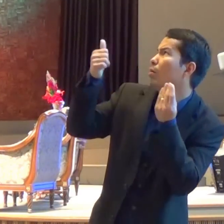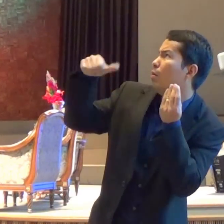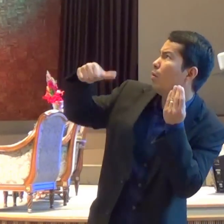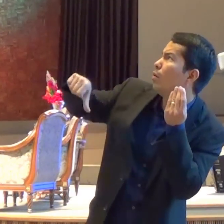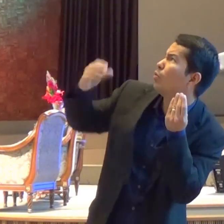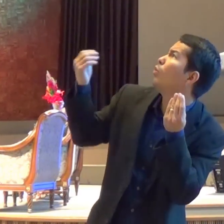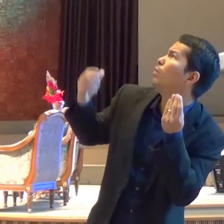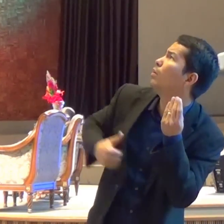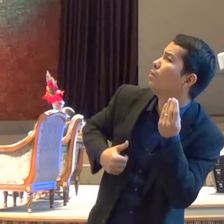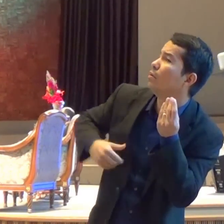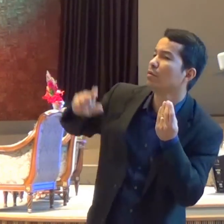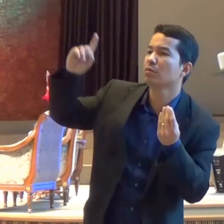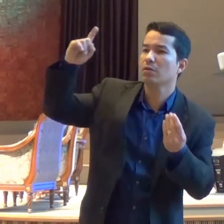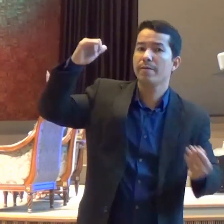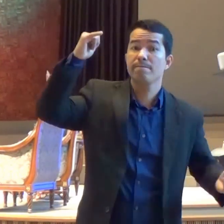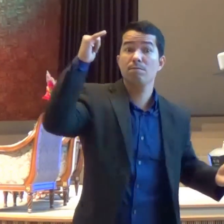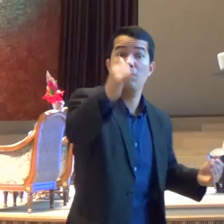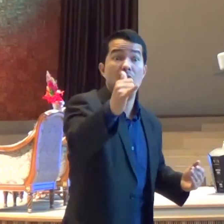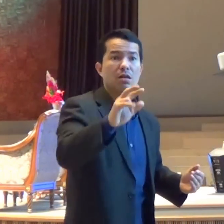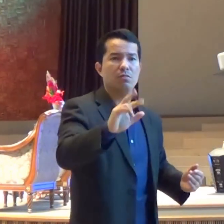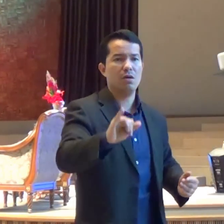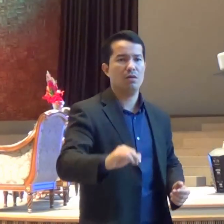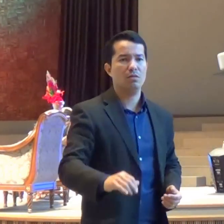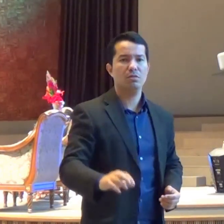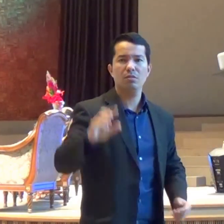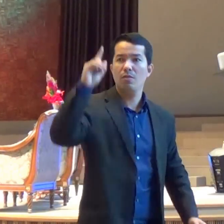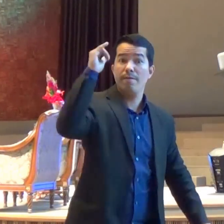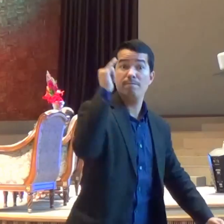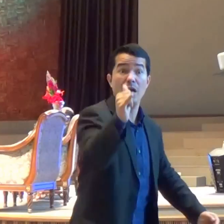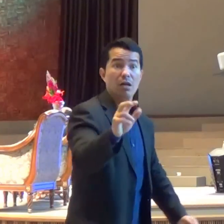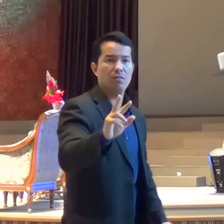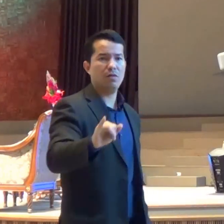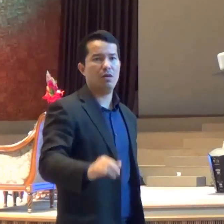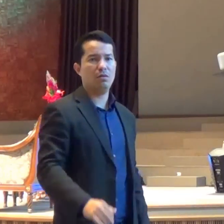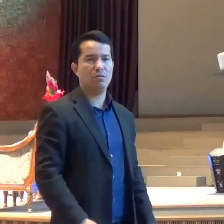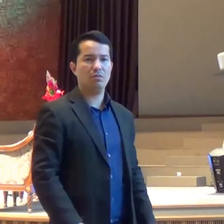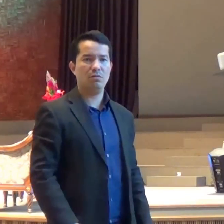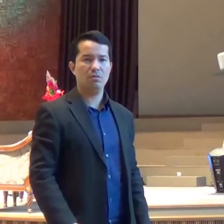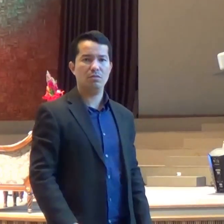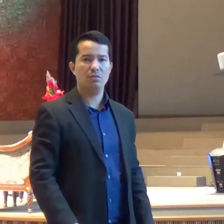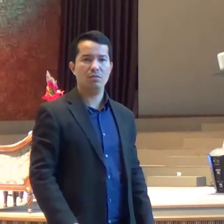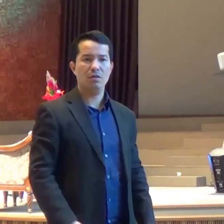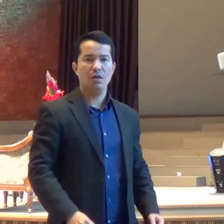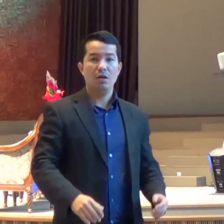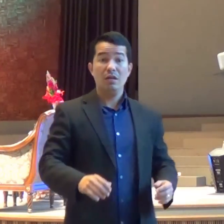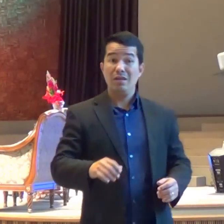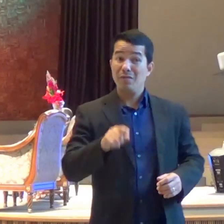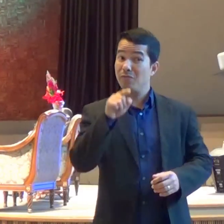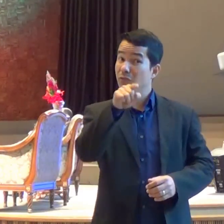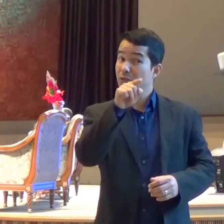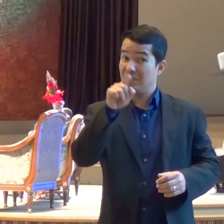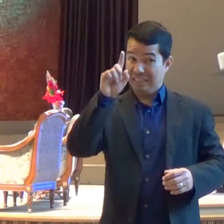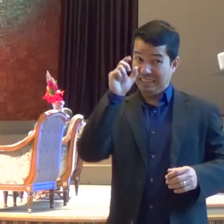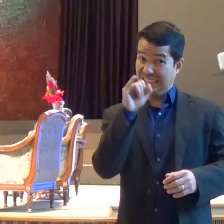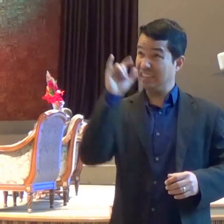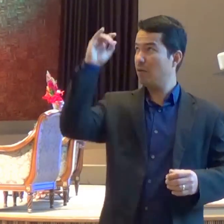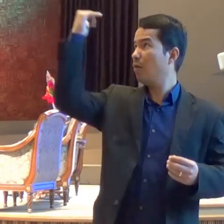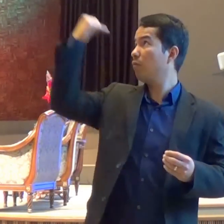E aí a gente Precisa se converter E dizer Senhor Conversão é isso É da meia